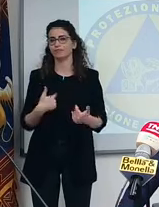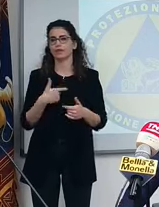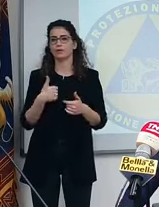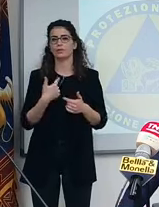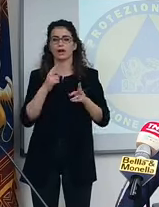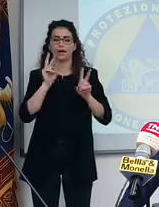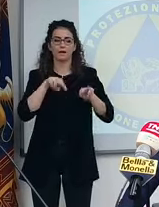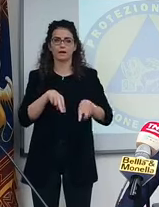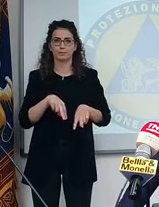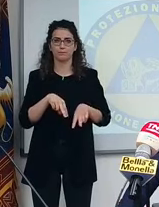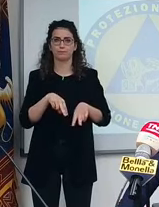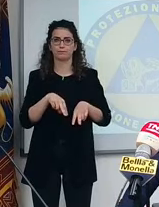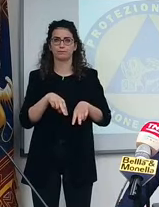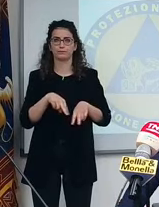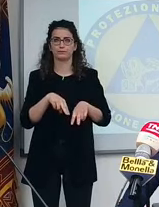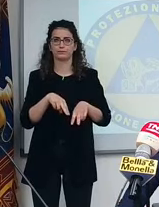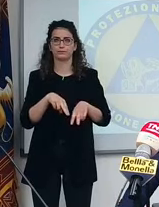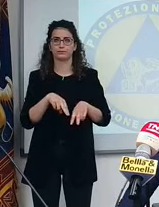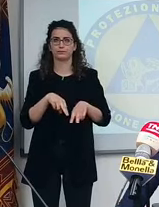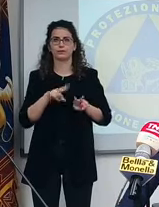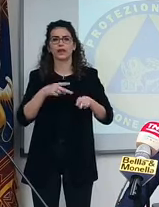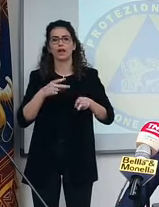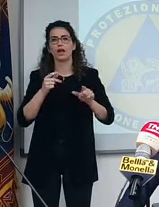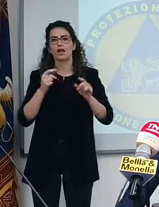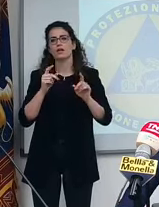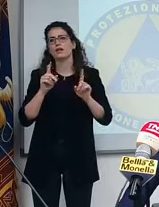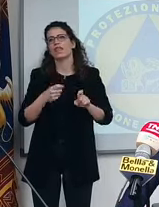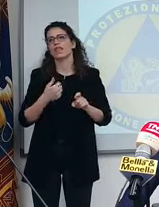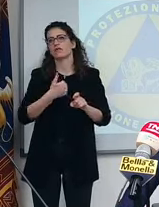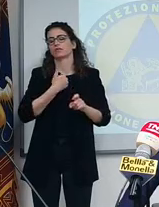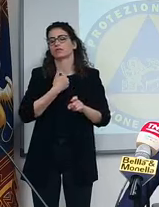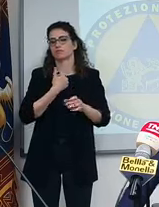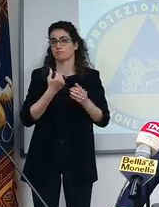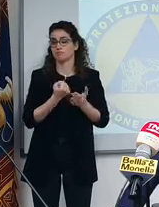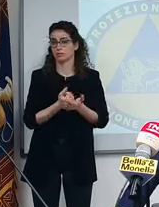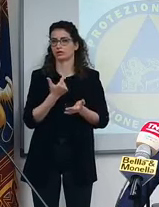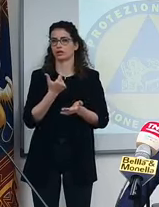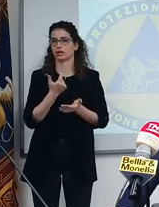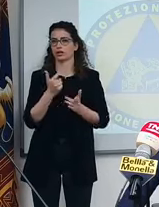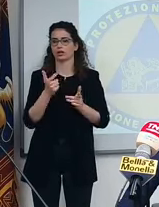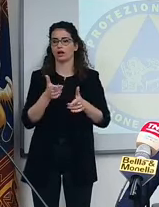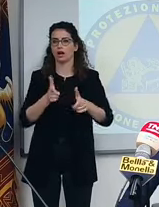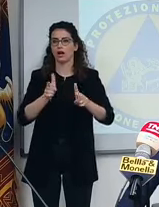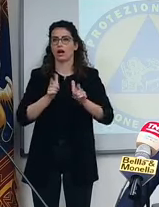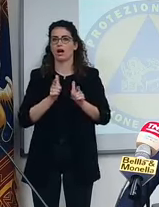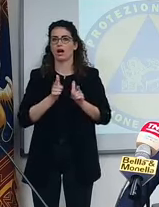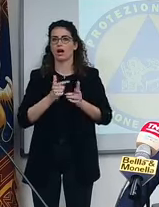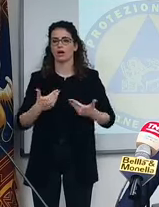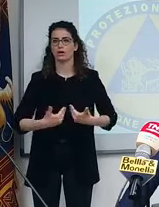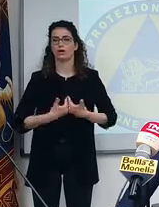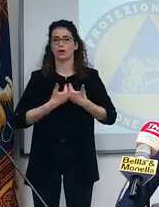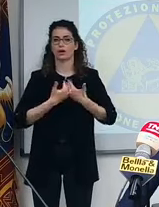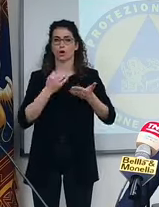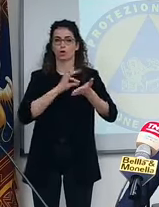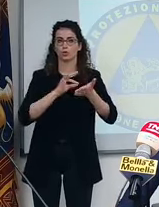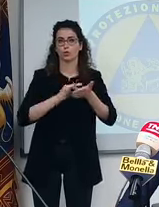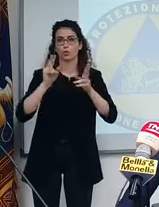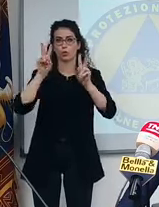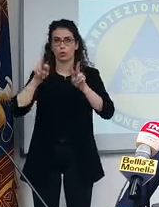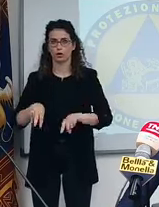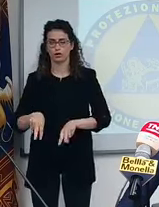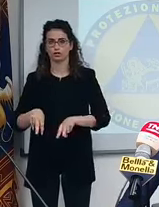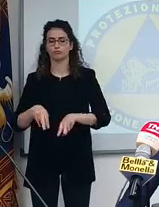diagnostica, la diagnostica il fai da te è fondamentale perché ci aiuta tanto con le scuole, con gli screening, è fondamentale